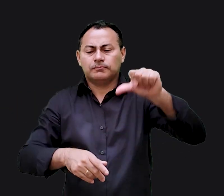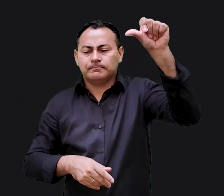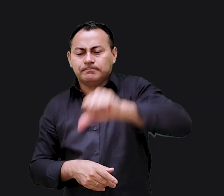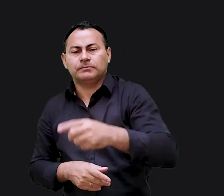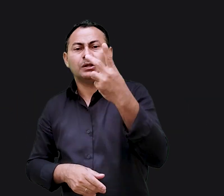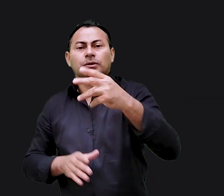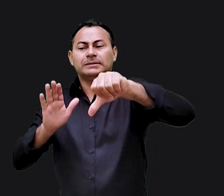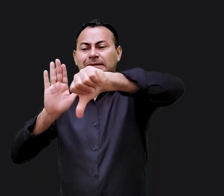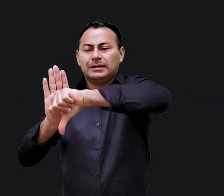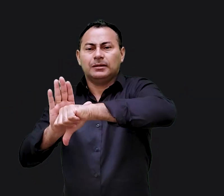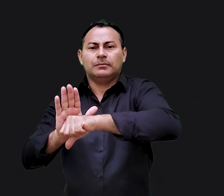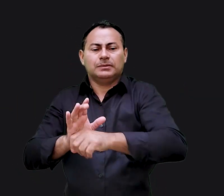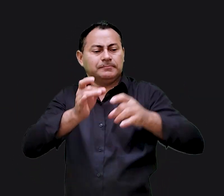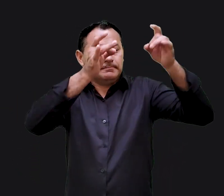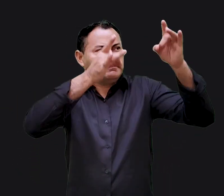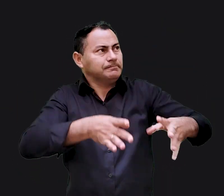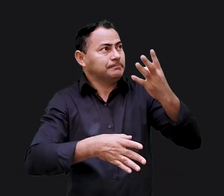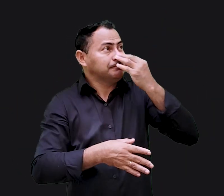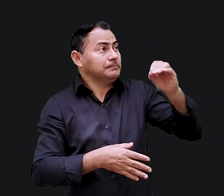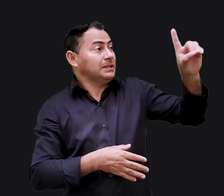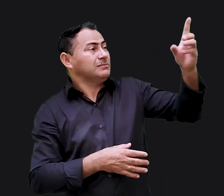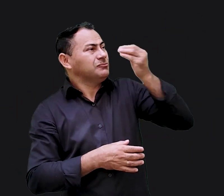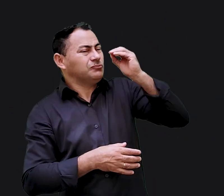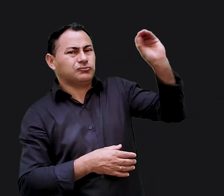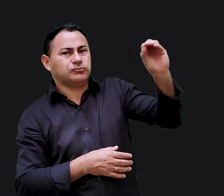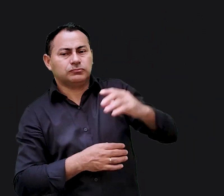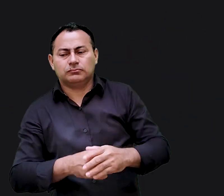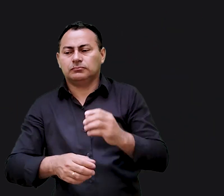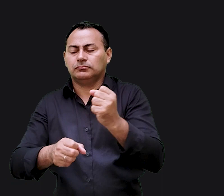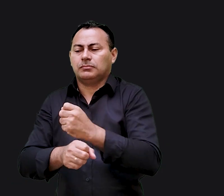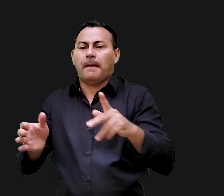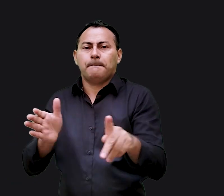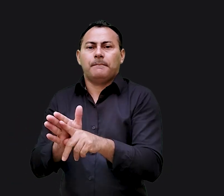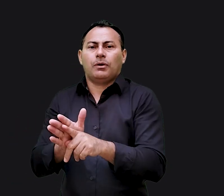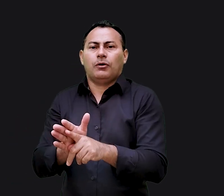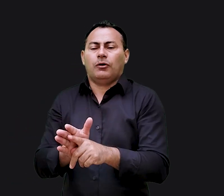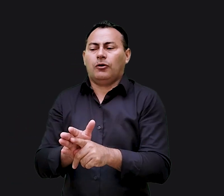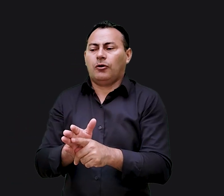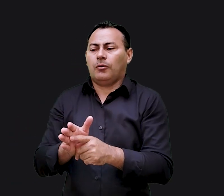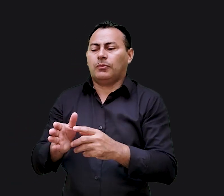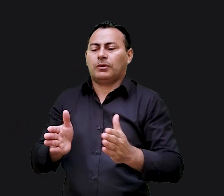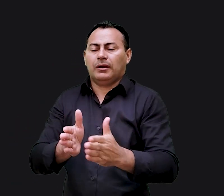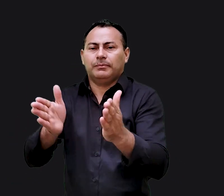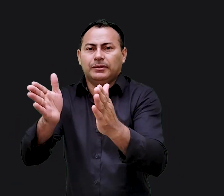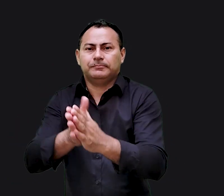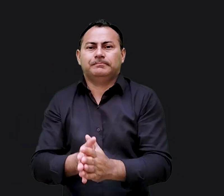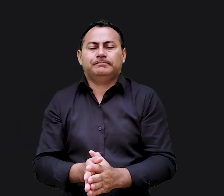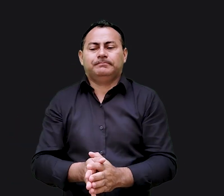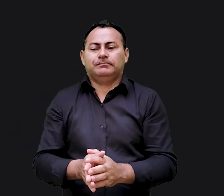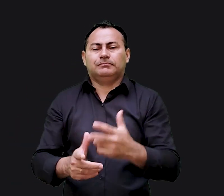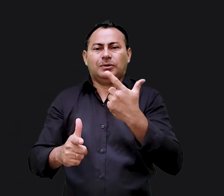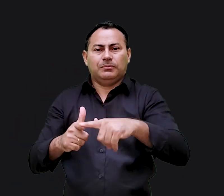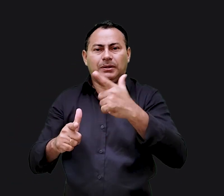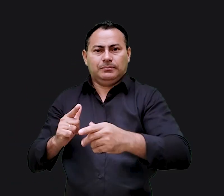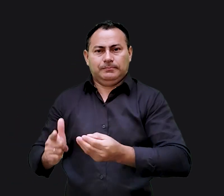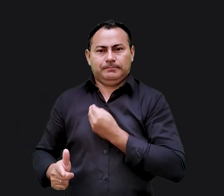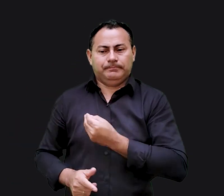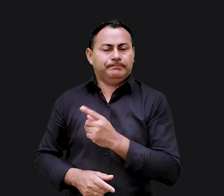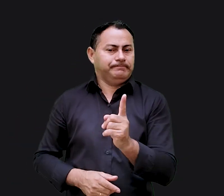crimes eles me abandonaram a mim a fonte de água viva e cavaram as suas próprias cisternas cisternas rachadas